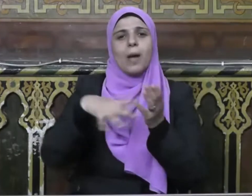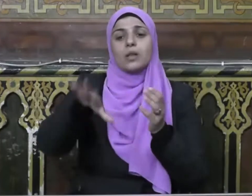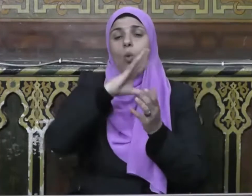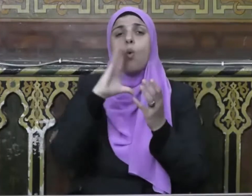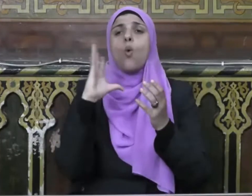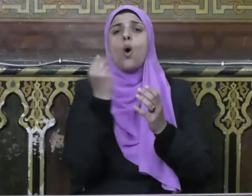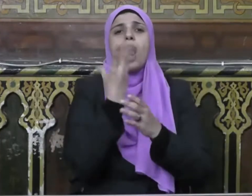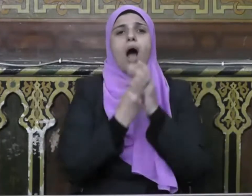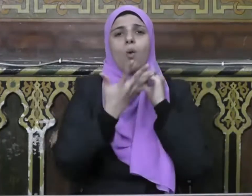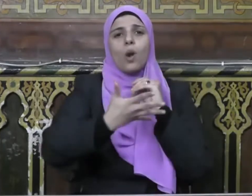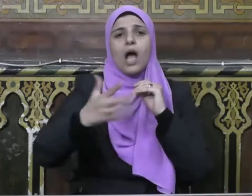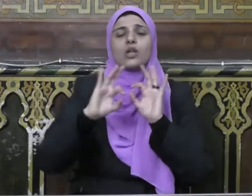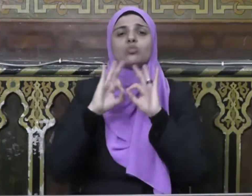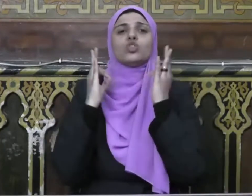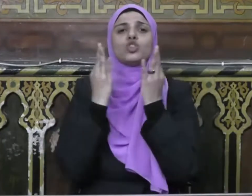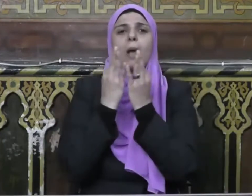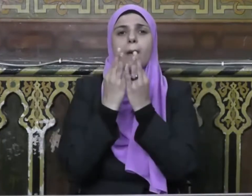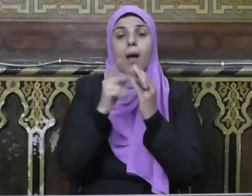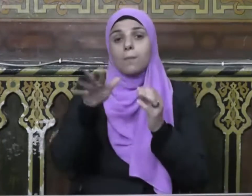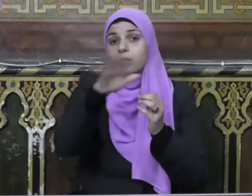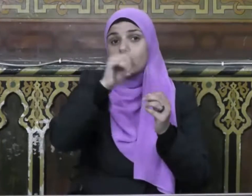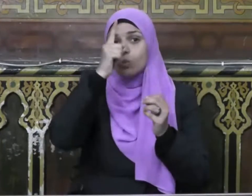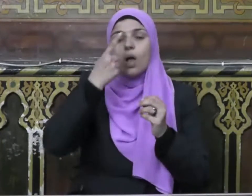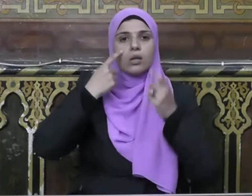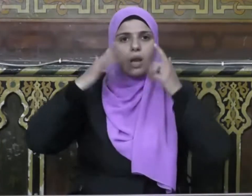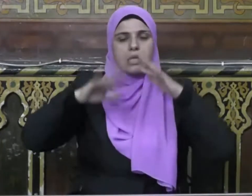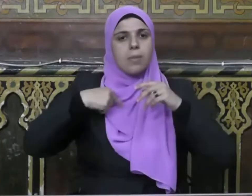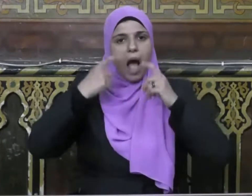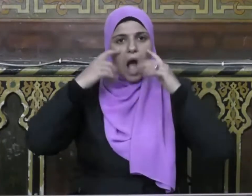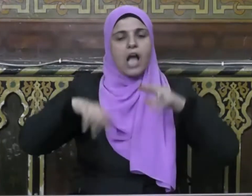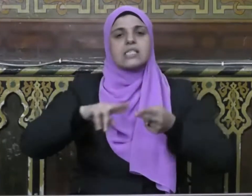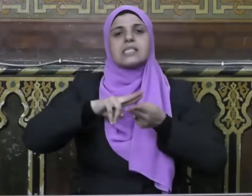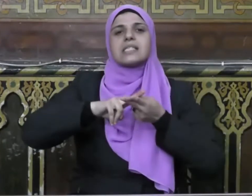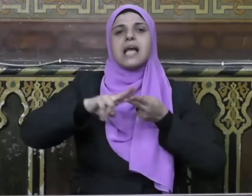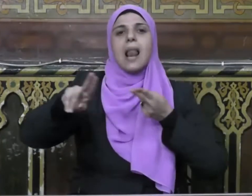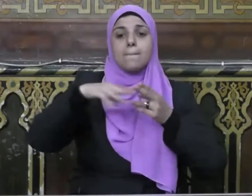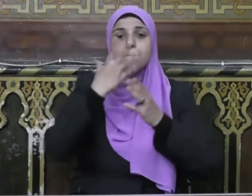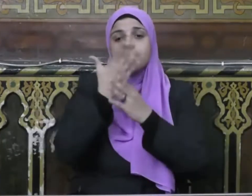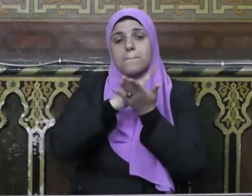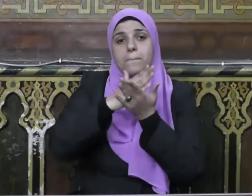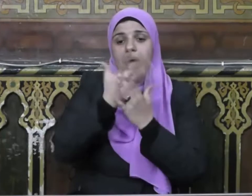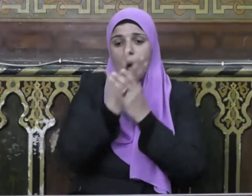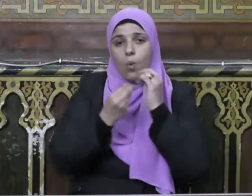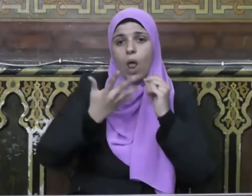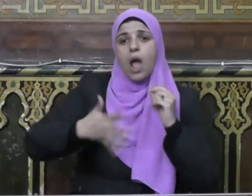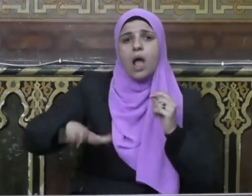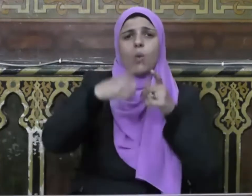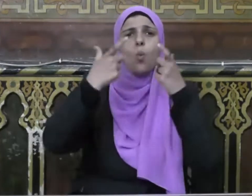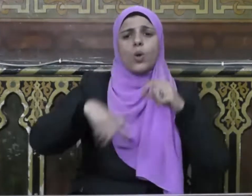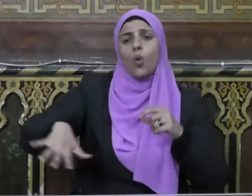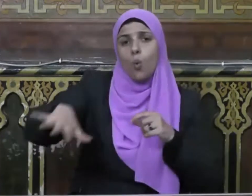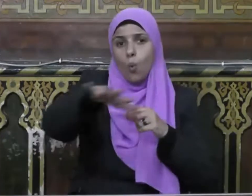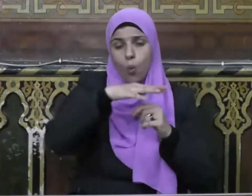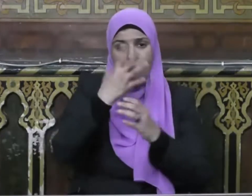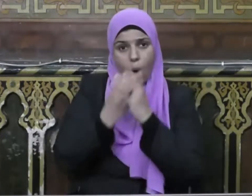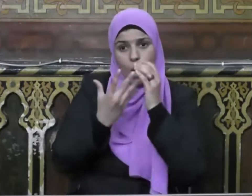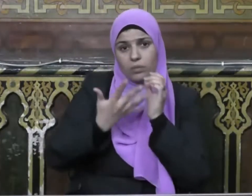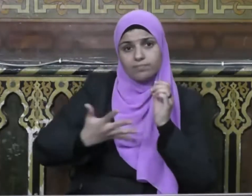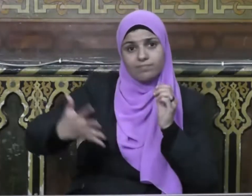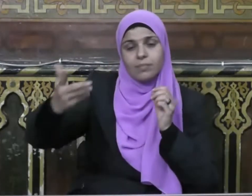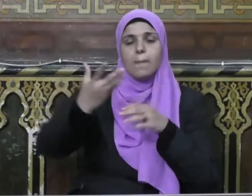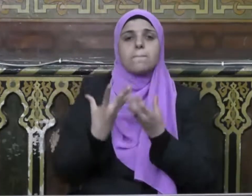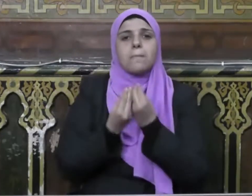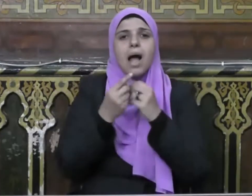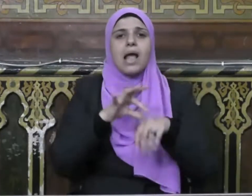لجميع أبناء المجتمع وأصلت للتعايش السلمي بين أبناء الوطن من جهة